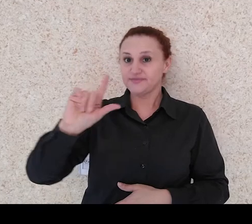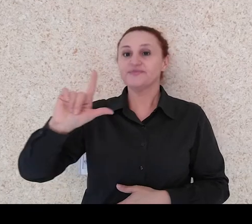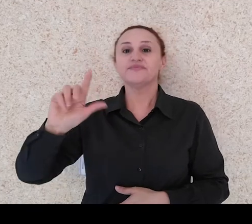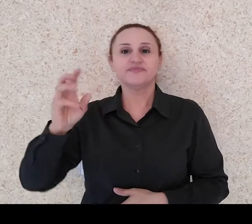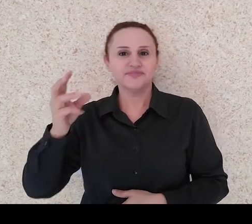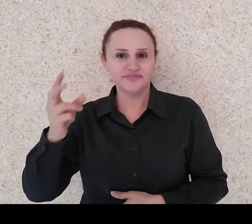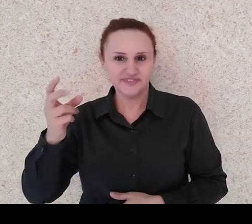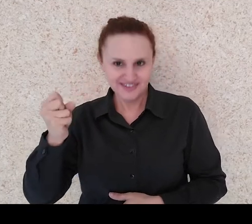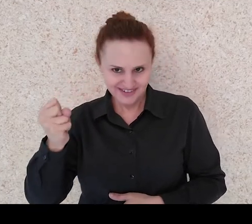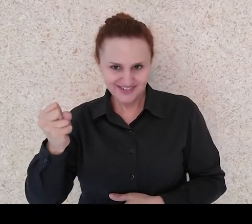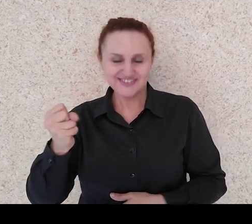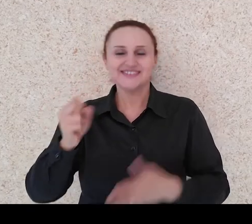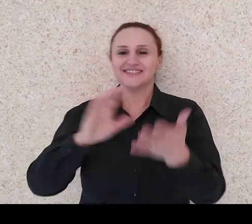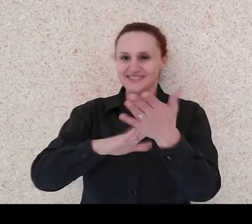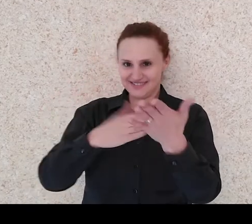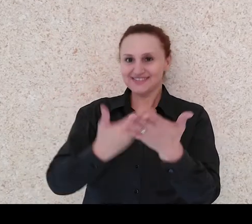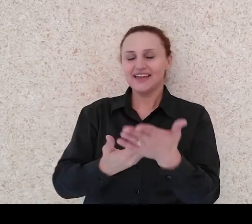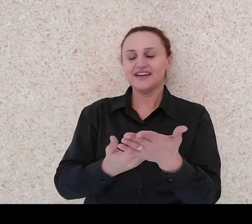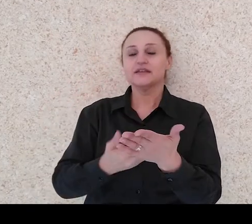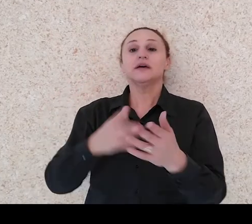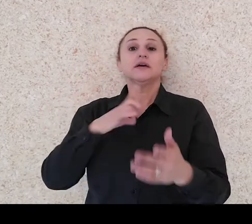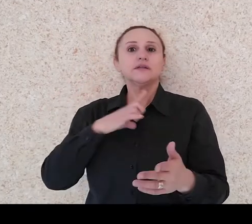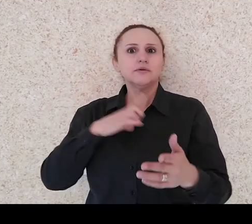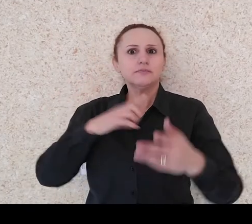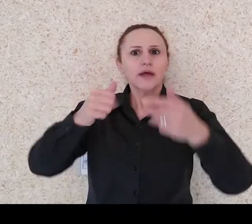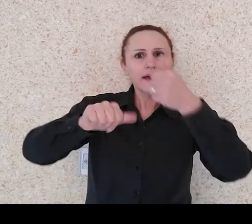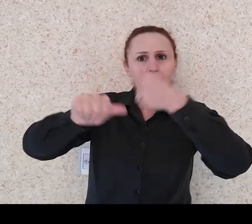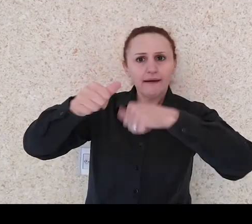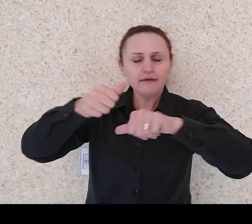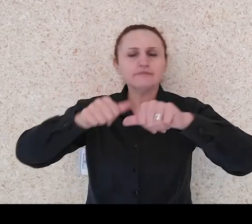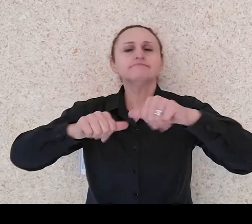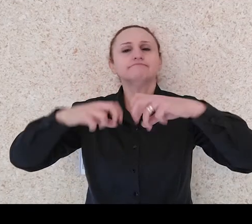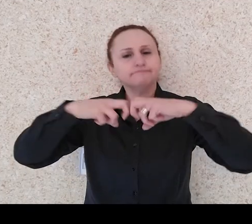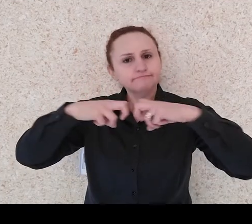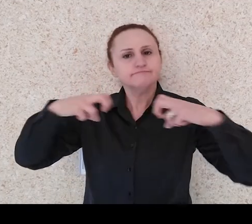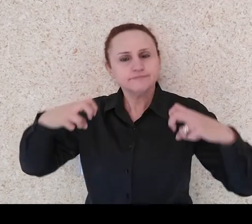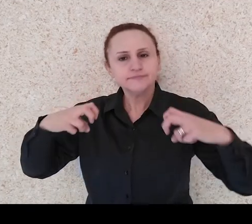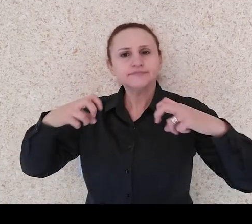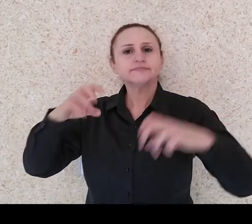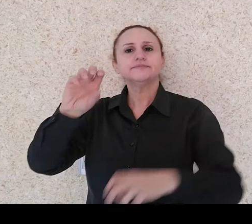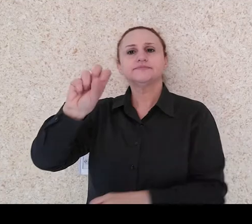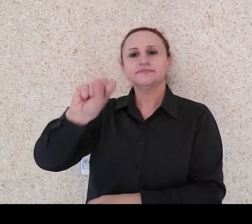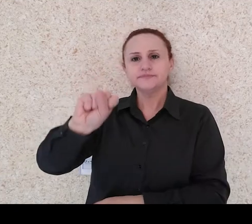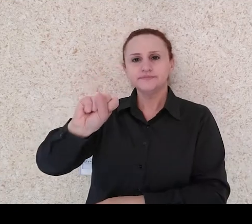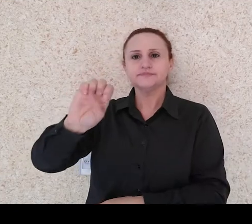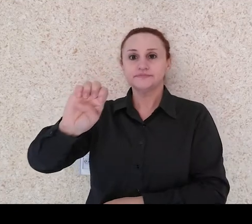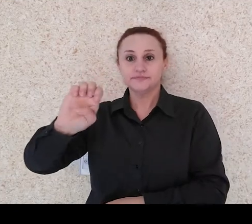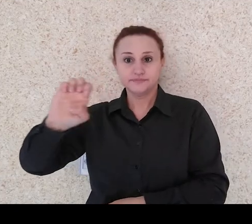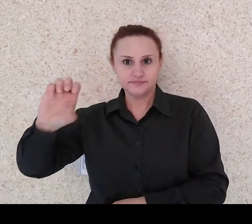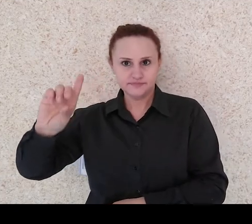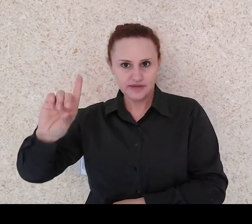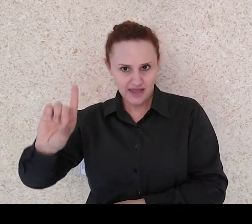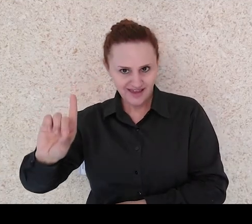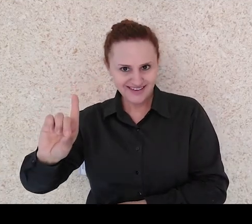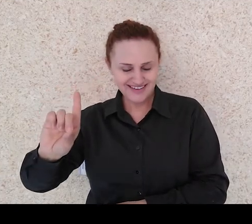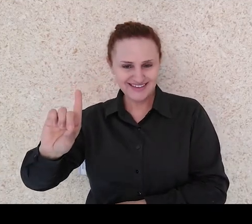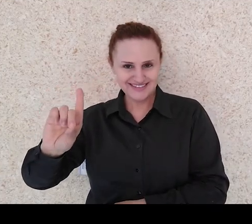enquanto avaliadora da SEED. E ele apresenta informações bastante atualizadas na área, porque desde que o e-book foi